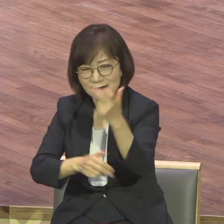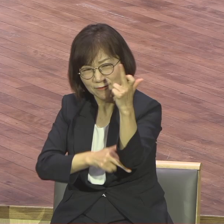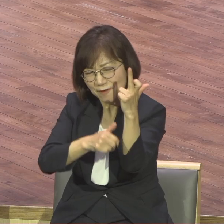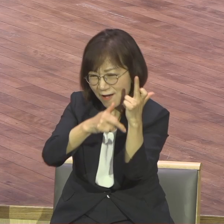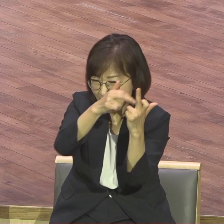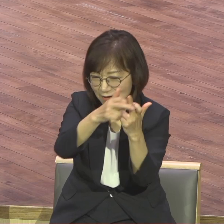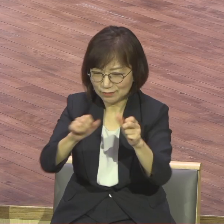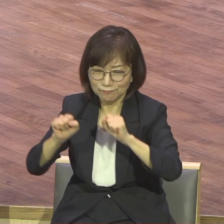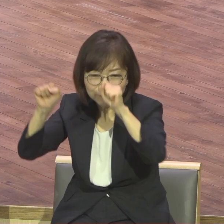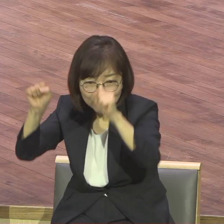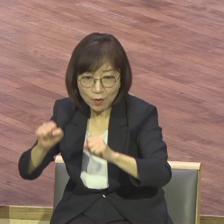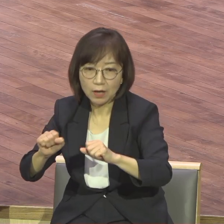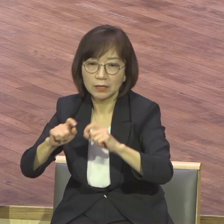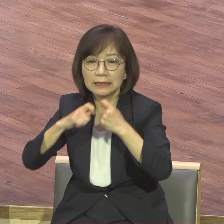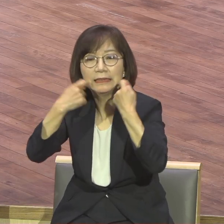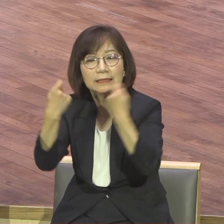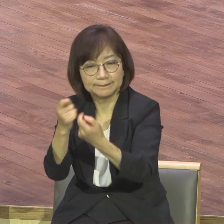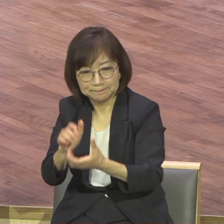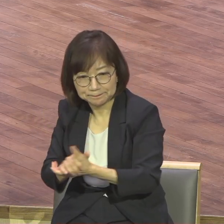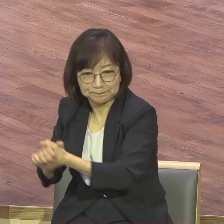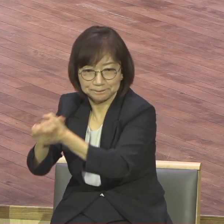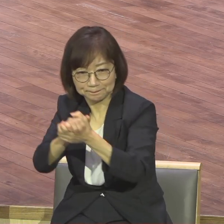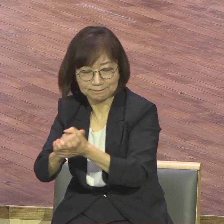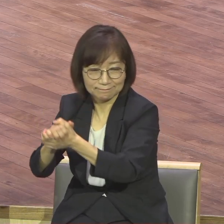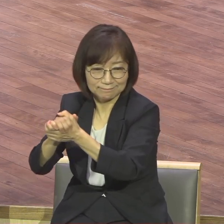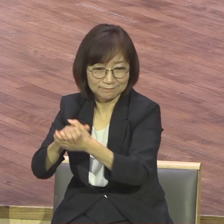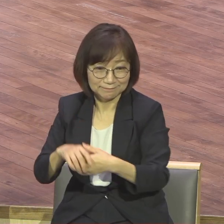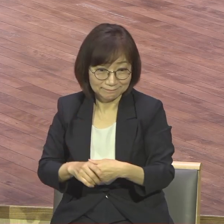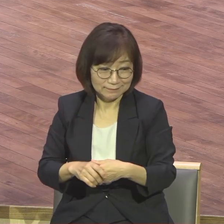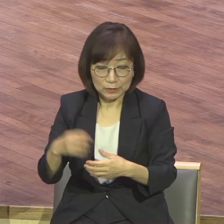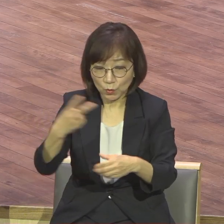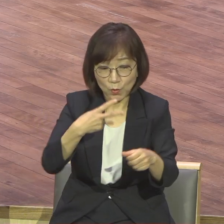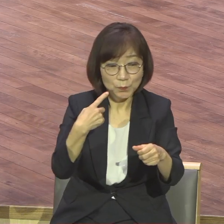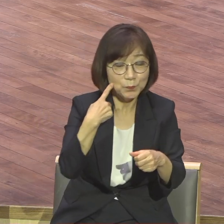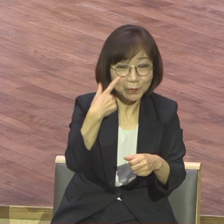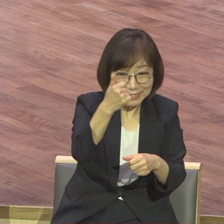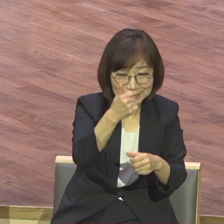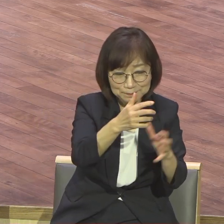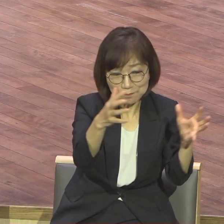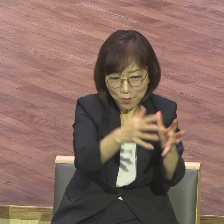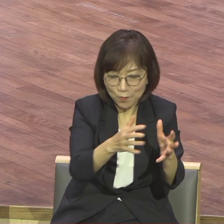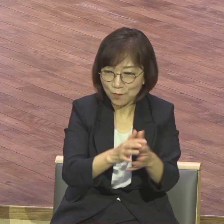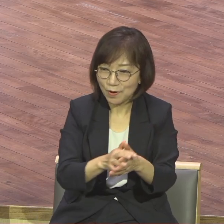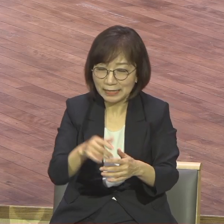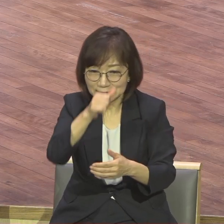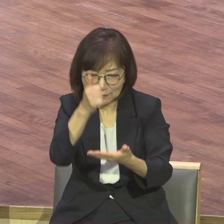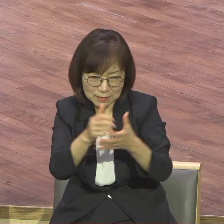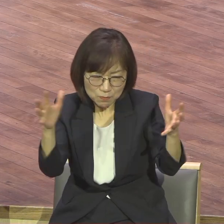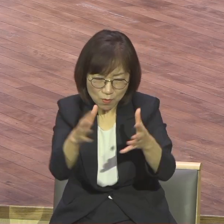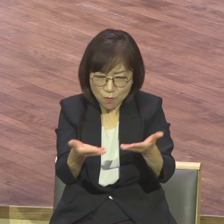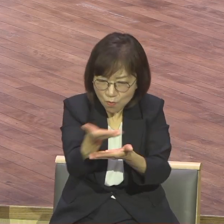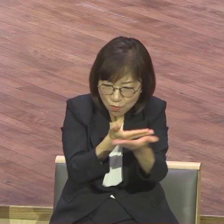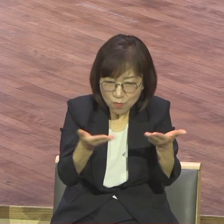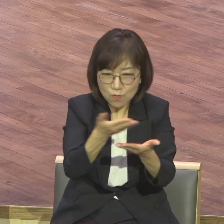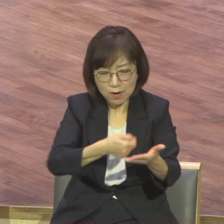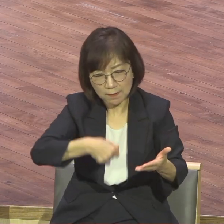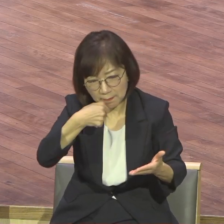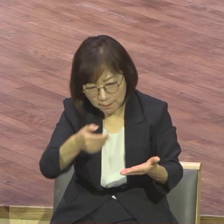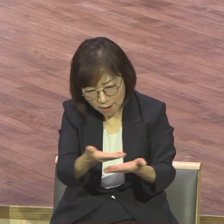모든 교육자들과 모든 우리 장롱들 모여서 같이 또 스카이라운즈도 같이 식사하고 또 교제하고 모이는 곳마다